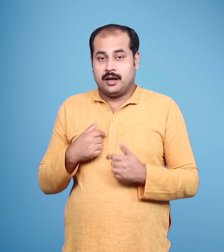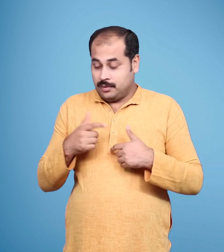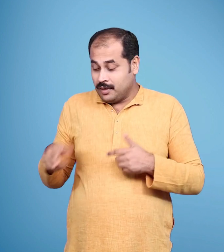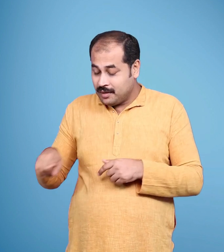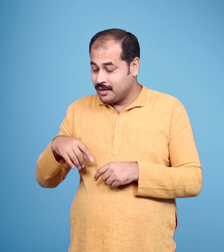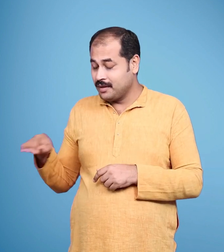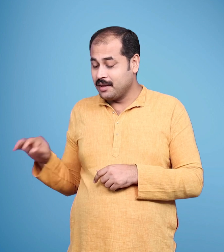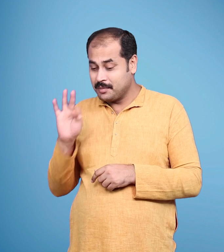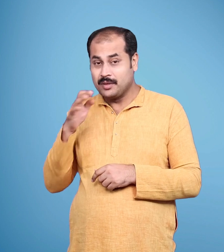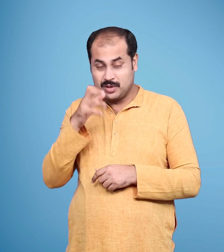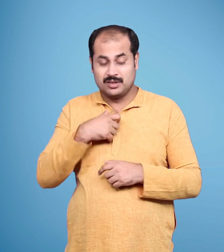जल्दी पहुँचने के लिए